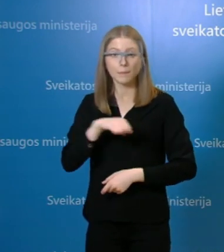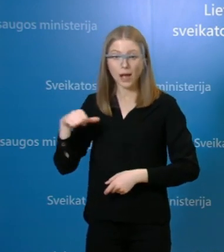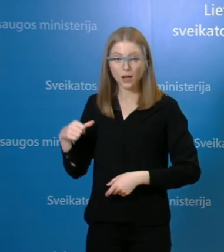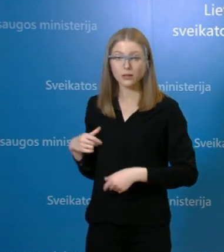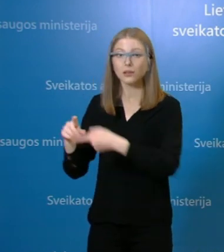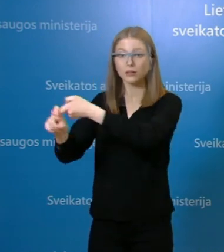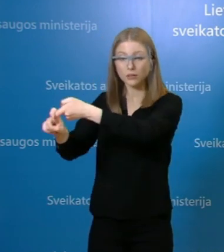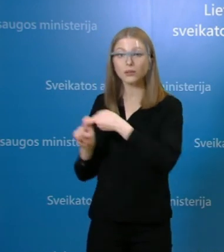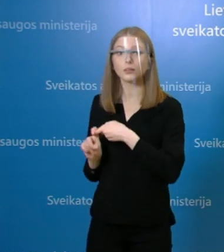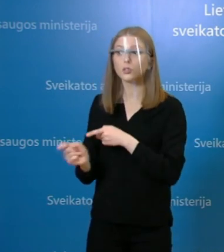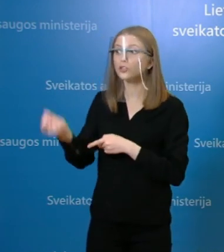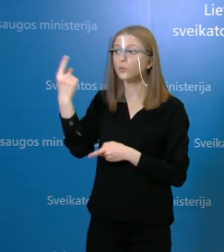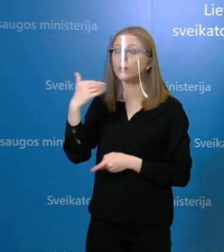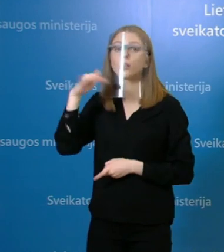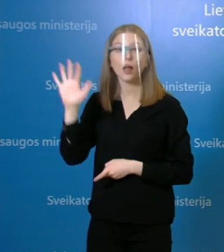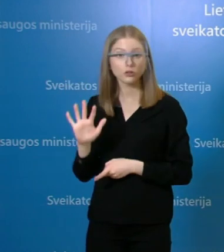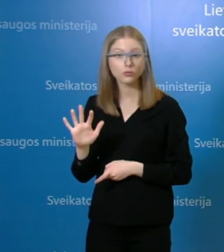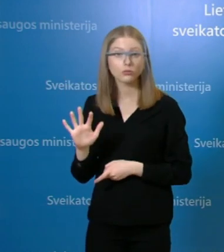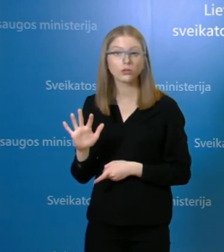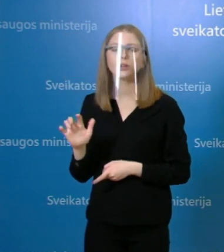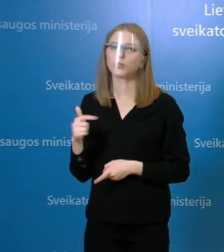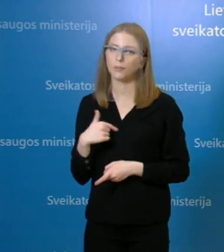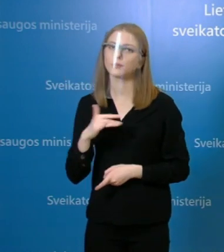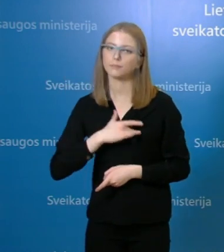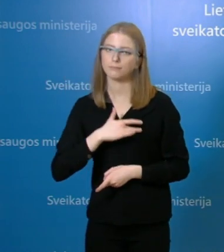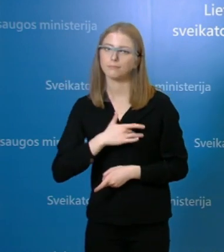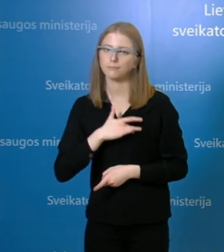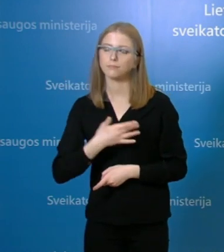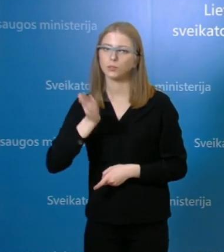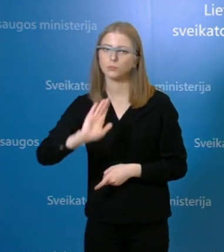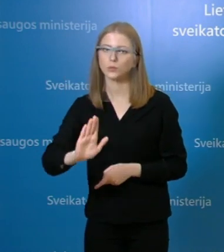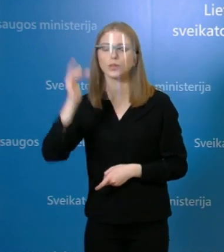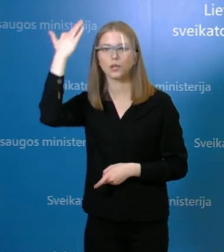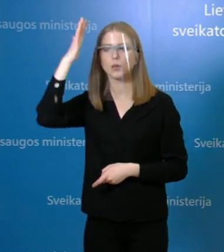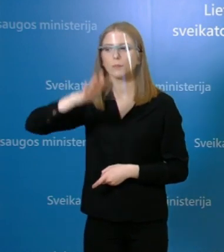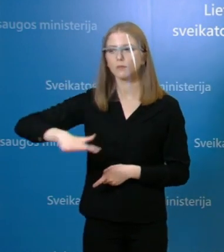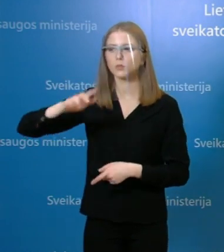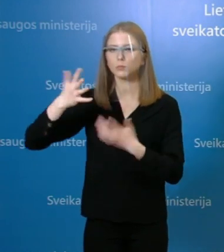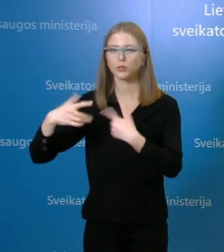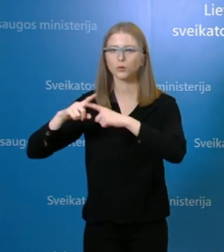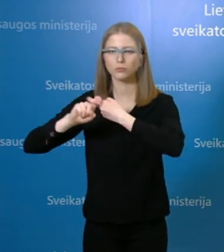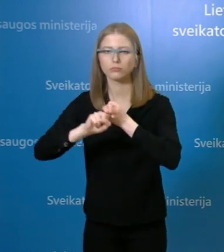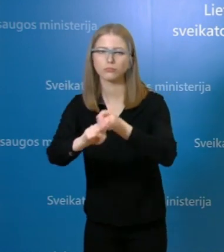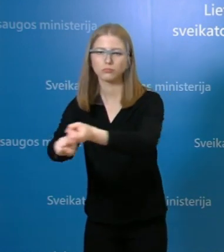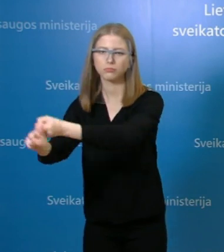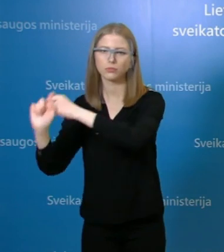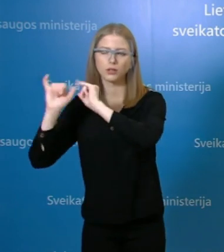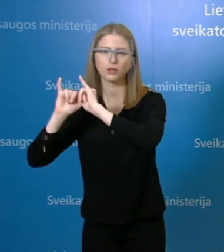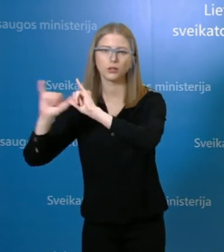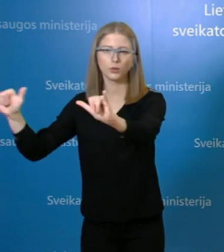negerai ir tikrai reikės sunerimti vis dėl to, kad prasideda aplitimas visuomenėje, kurio mes labai bijom. Tai,